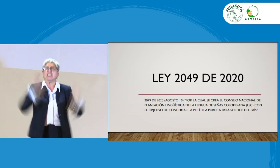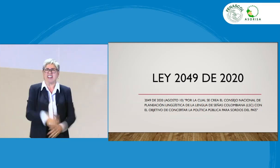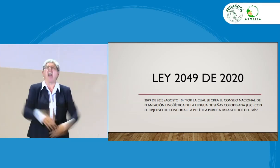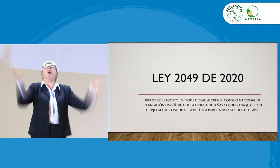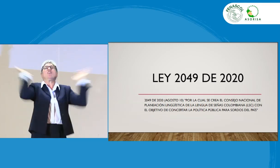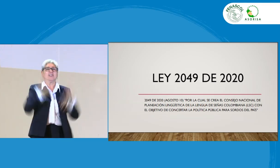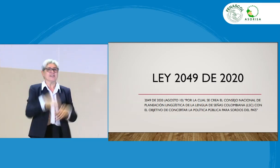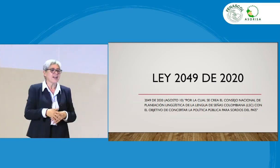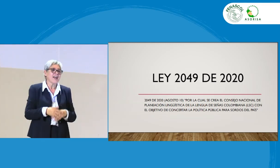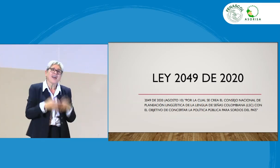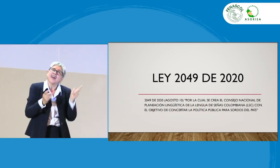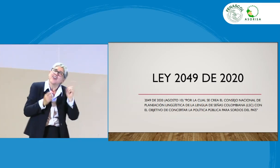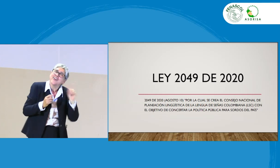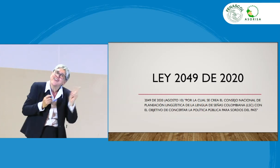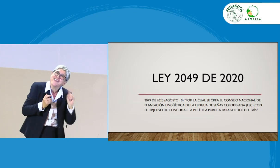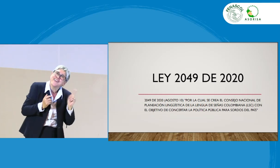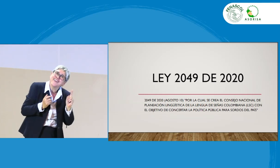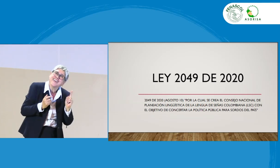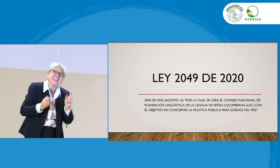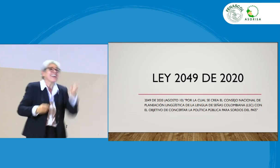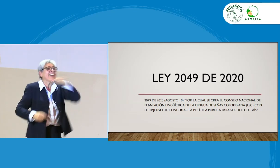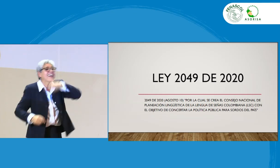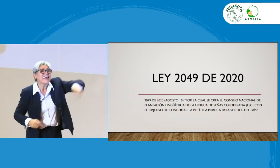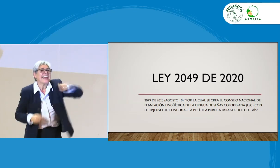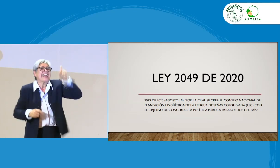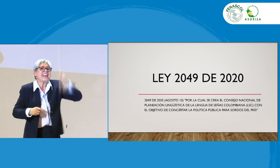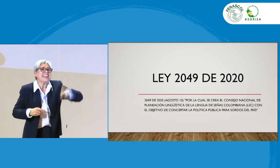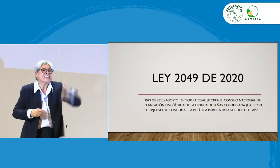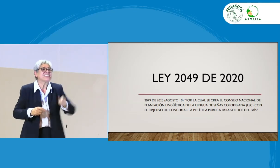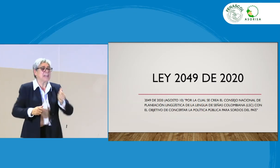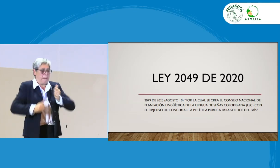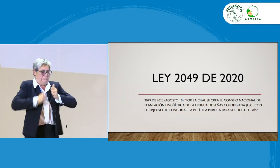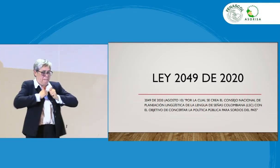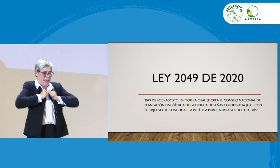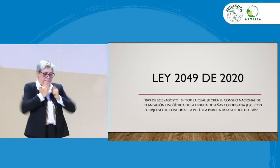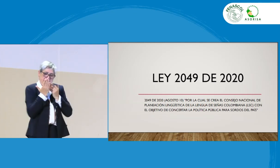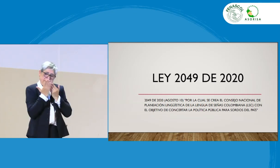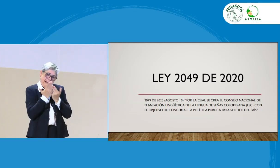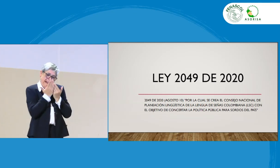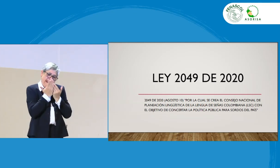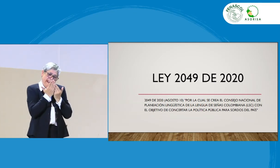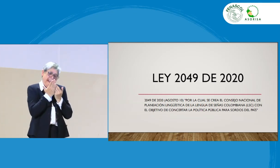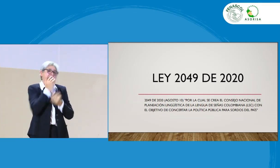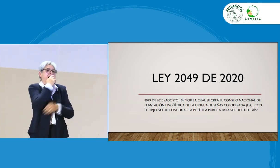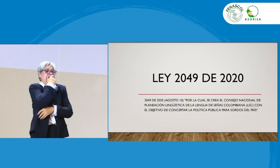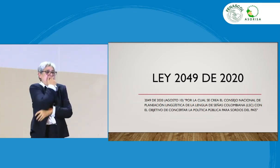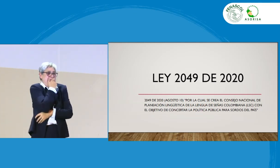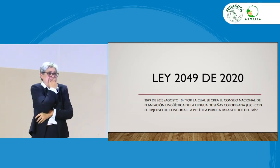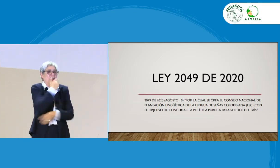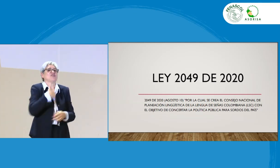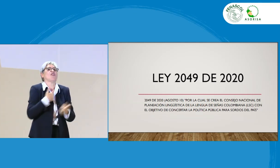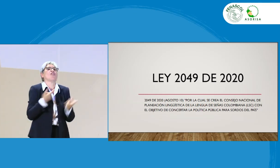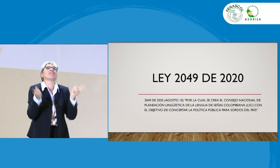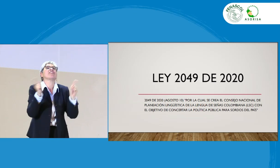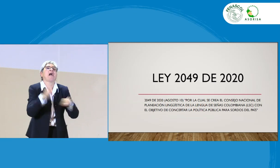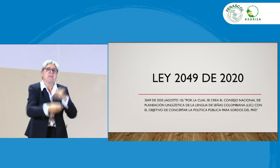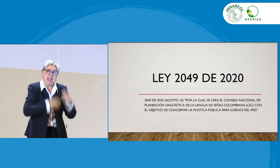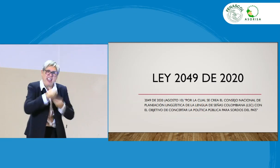hace. Pero no. Nosotros necesitamos estudiarla, analizarla. También, ¿yo qué voy a hacer?